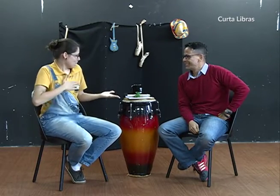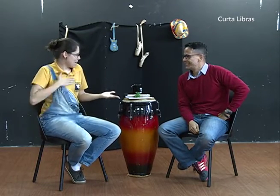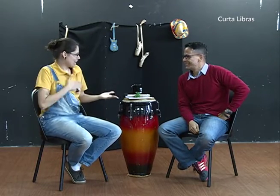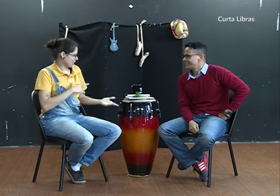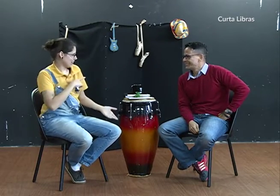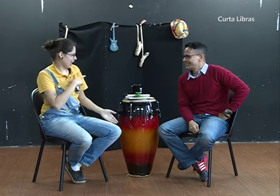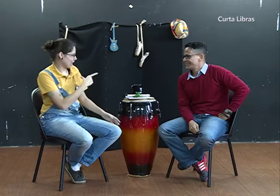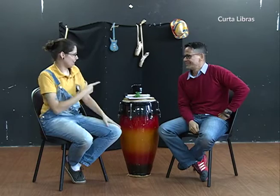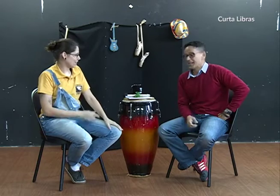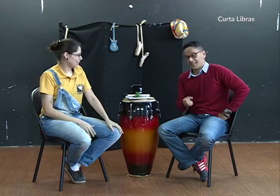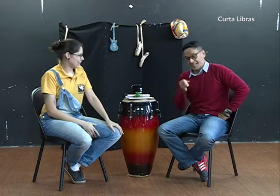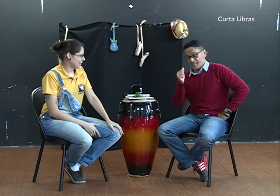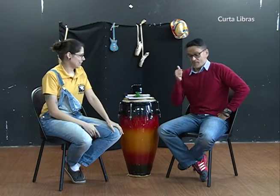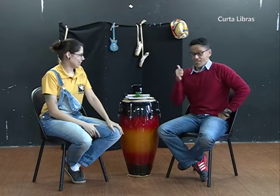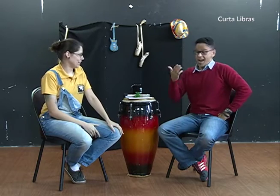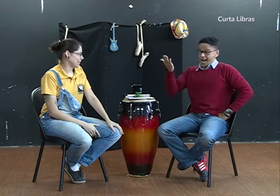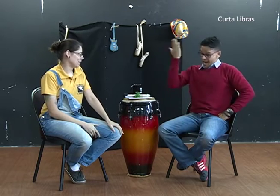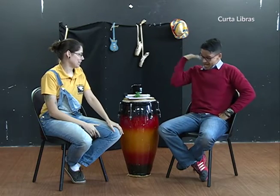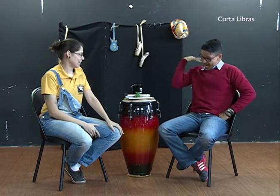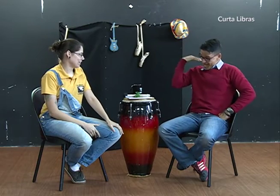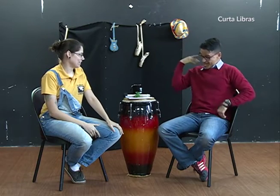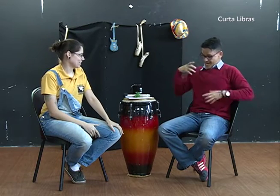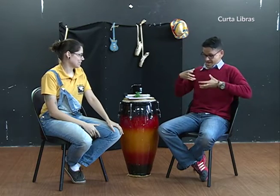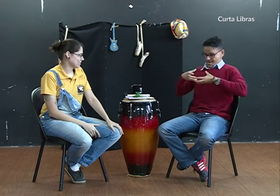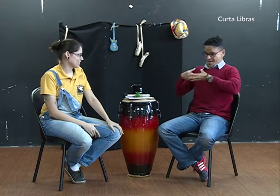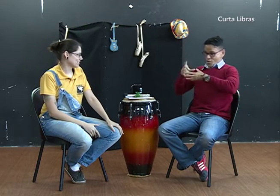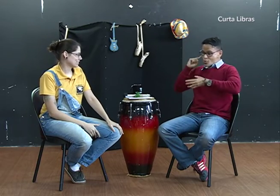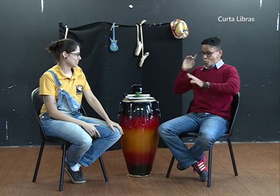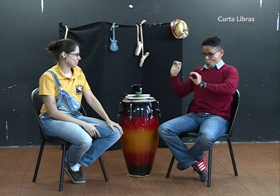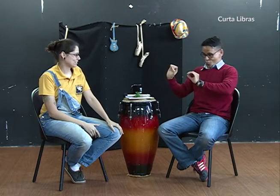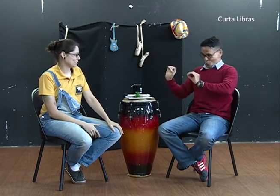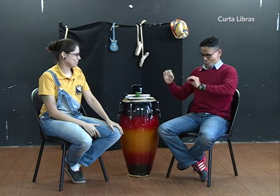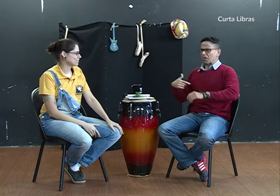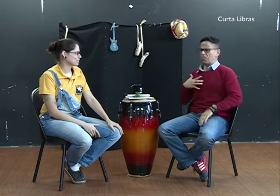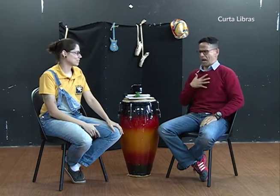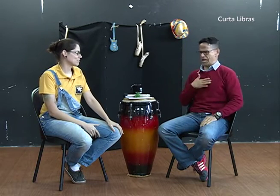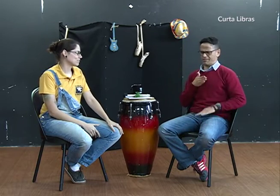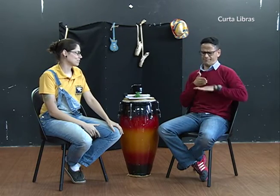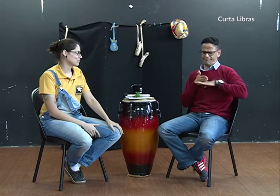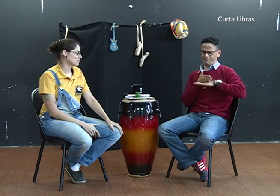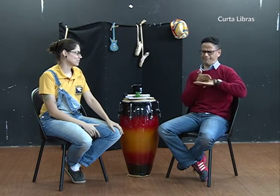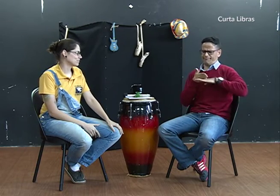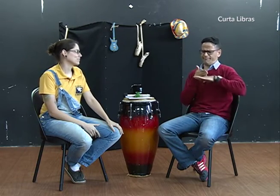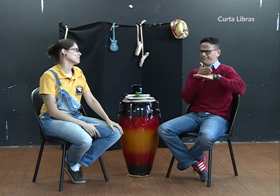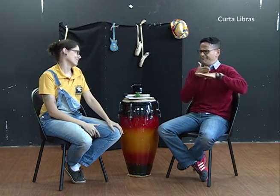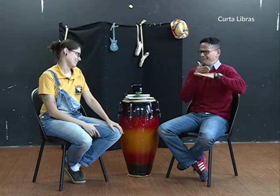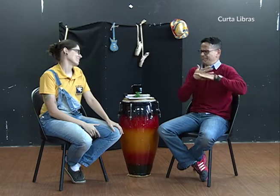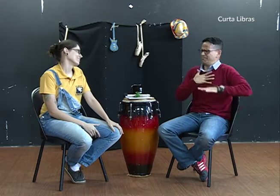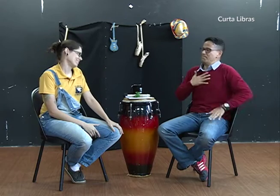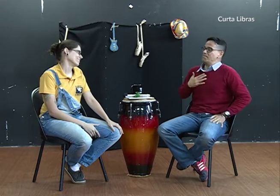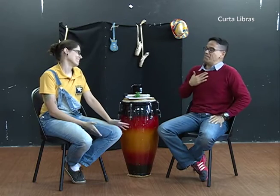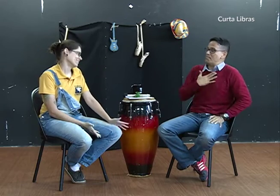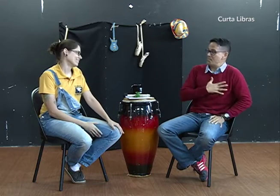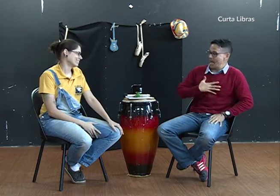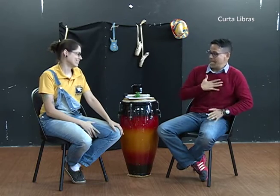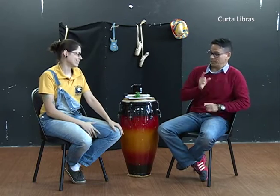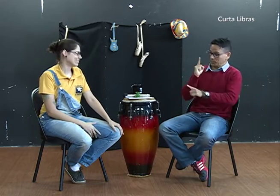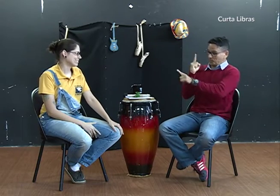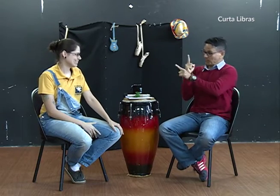Antes, quando eu não convivia com os surdos, tinha muito prazer em estar nesses lugares dançando. À